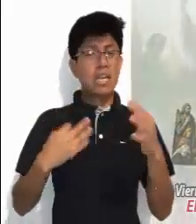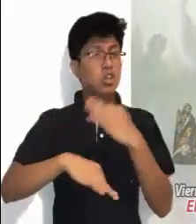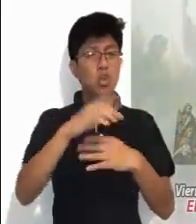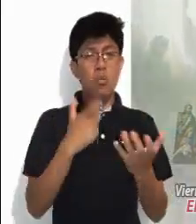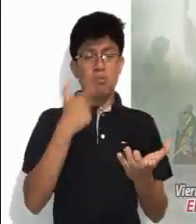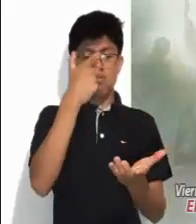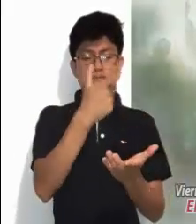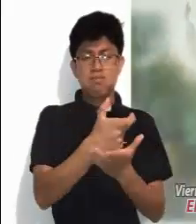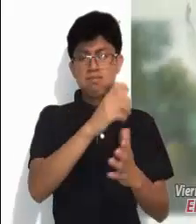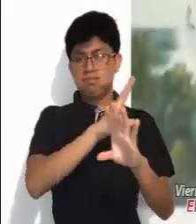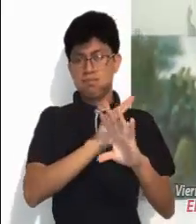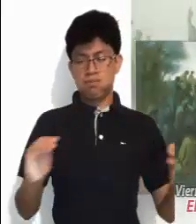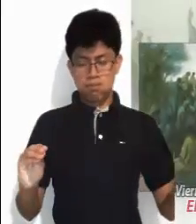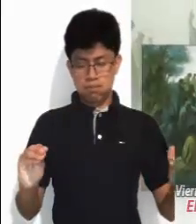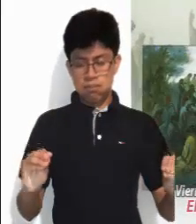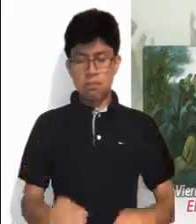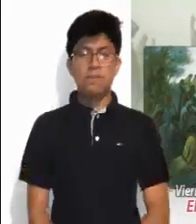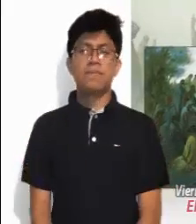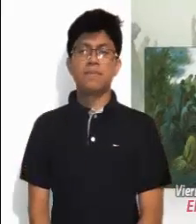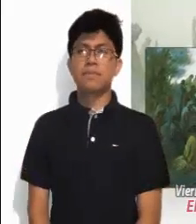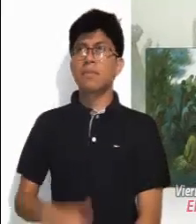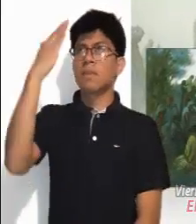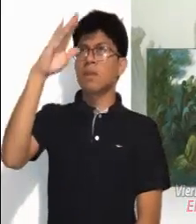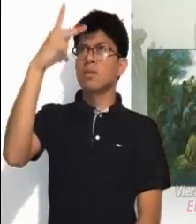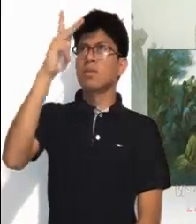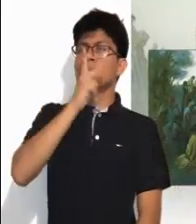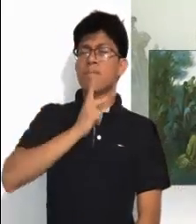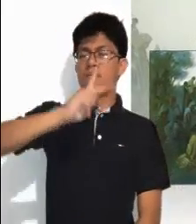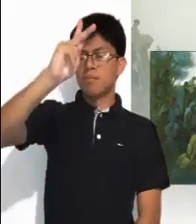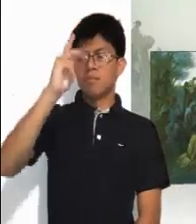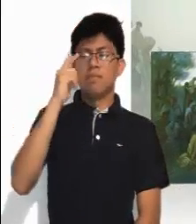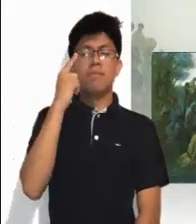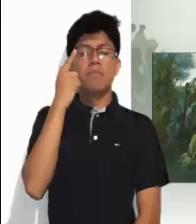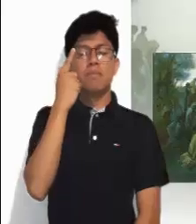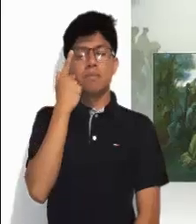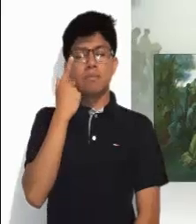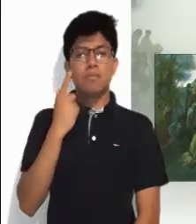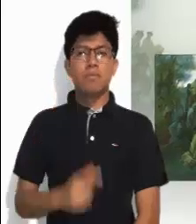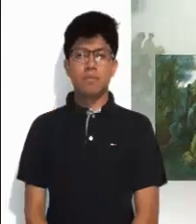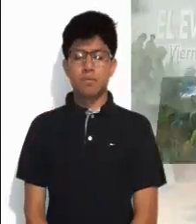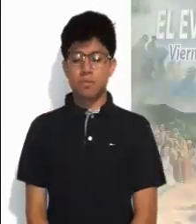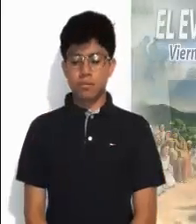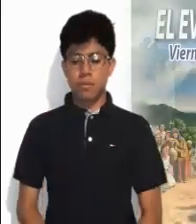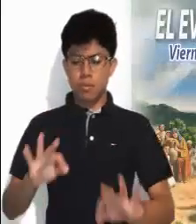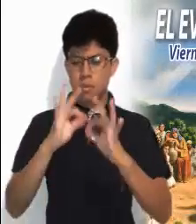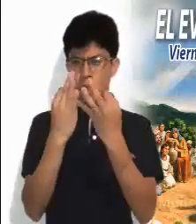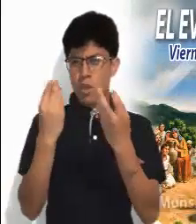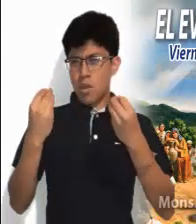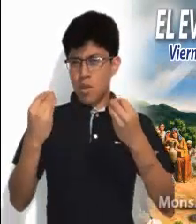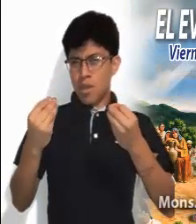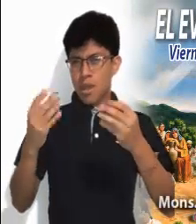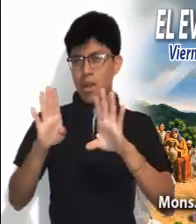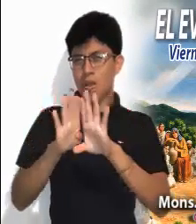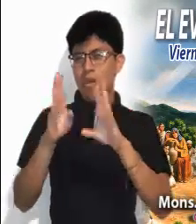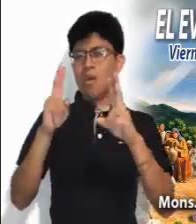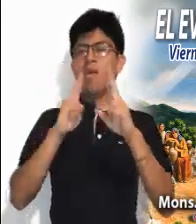pagues el último centavo. Palabra del Señor Hay muchas formas de